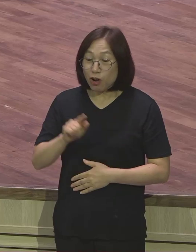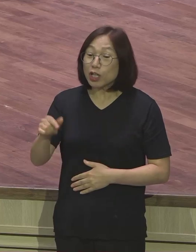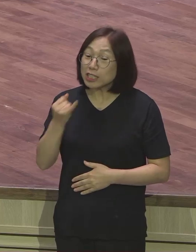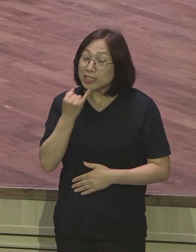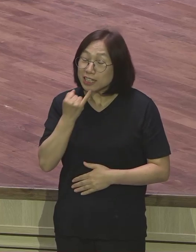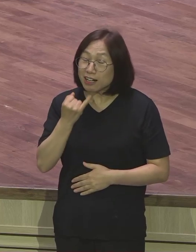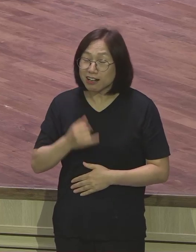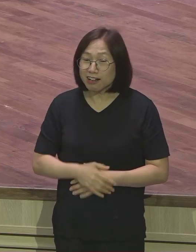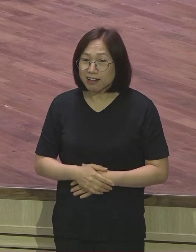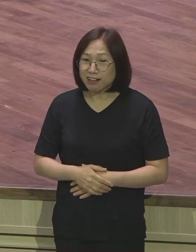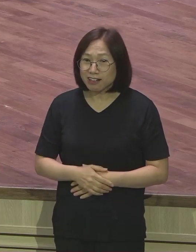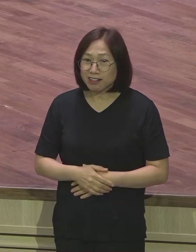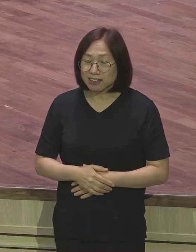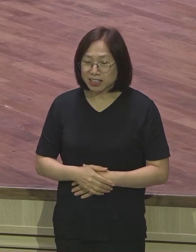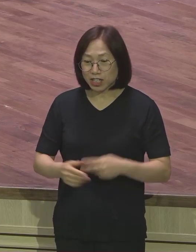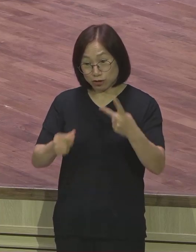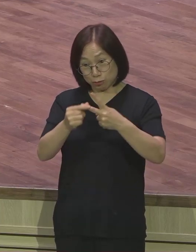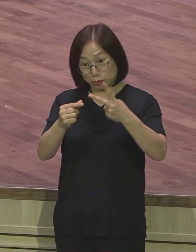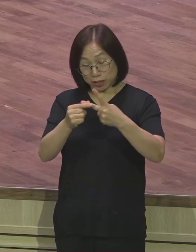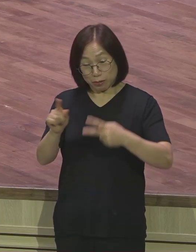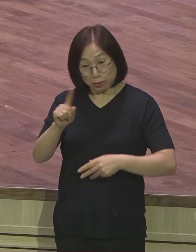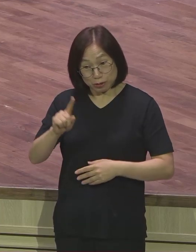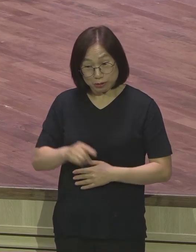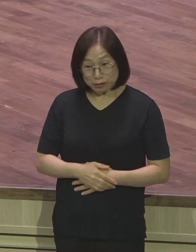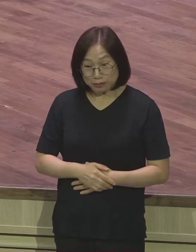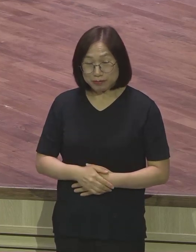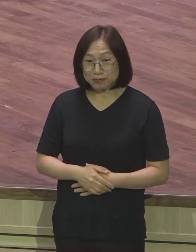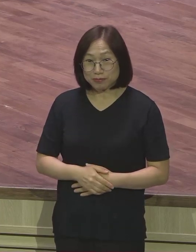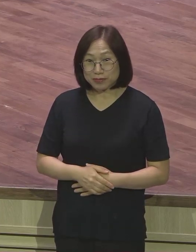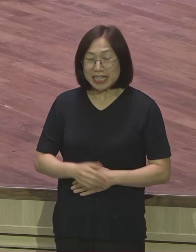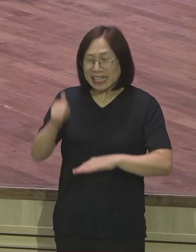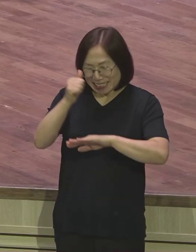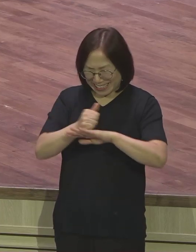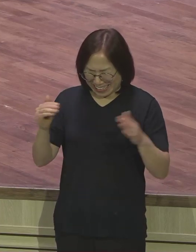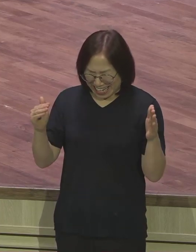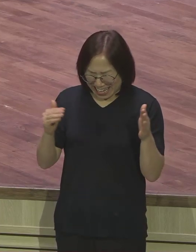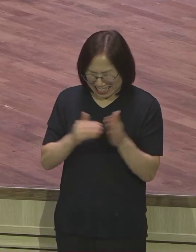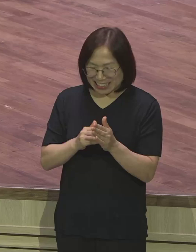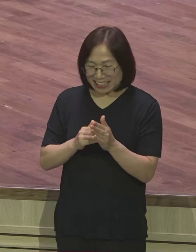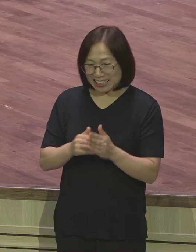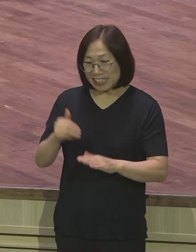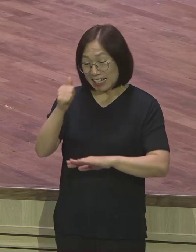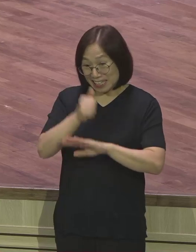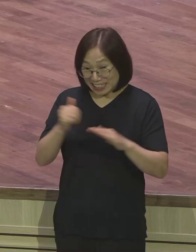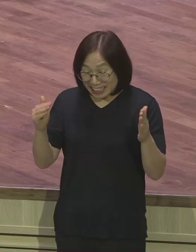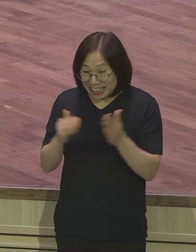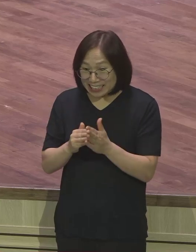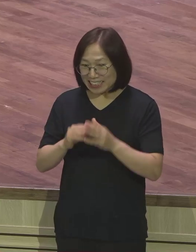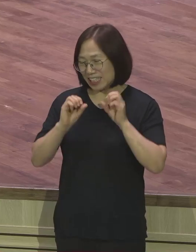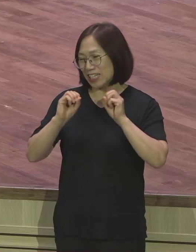이 돼지가 뭐였죠 끝까지 끝까지 전하는 아름다움 이라고